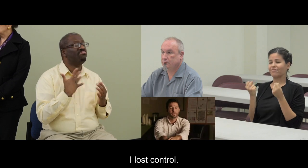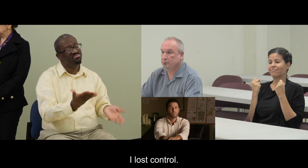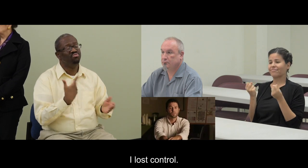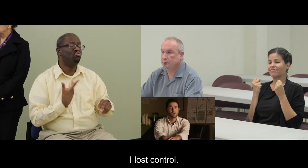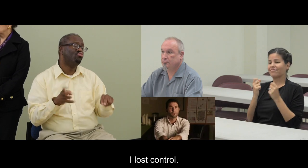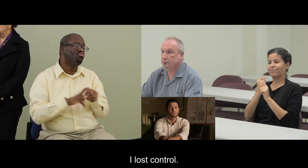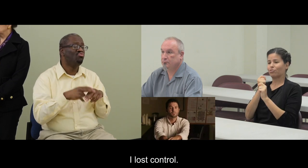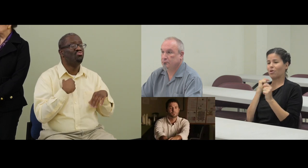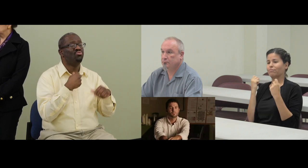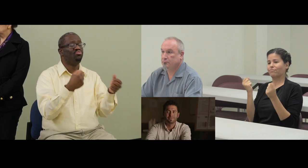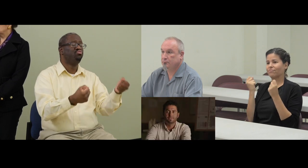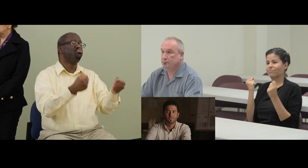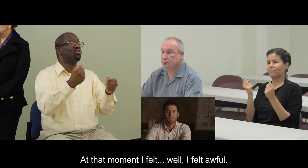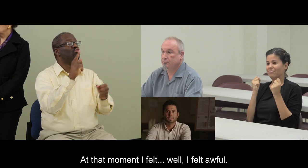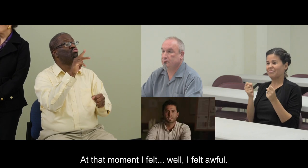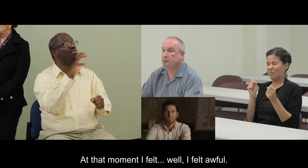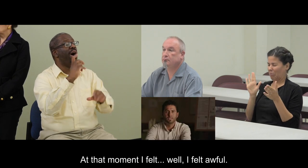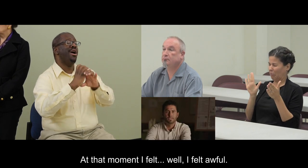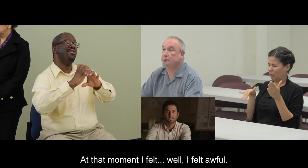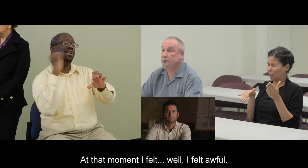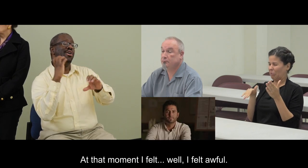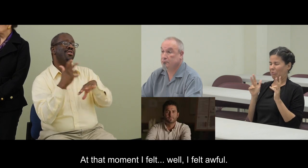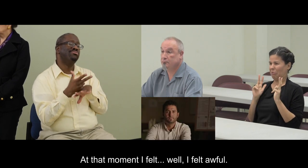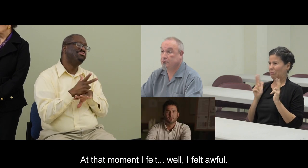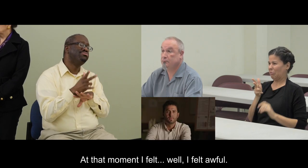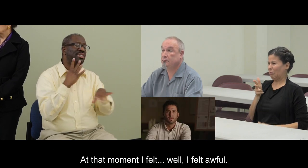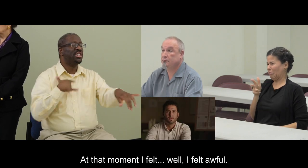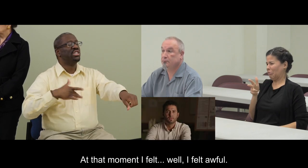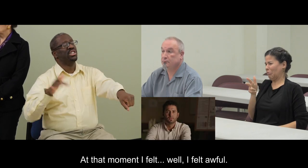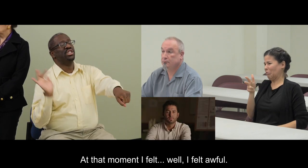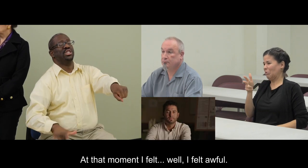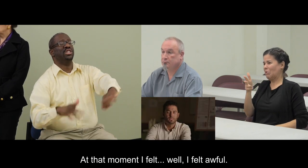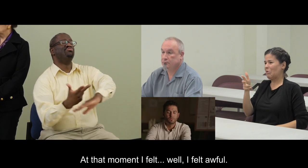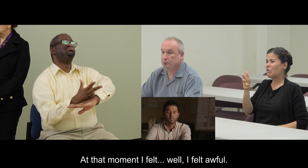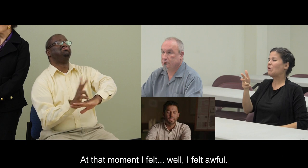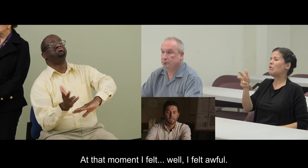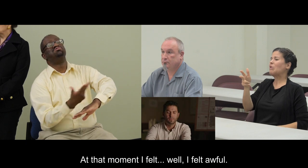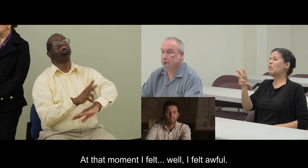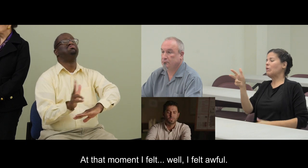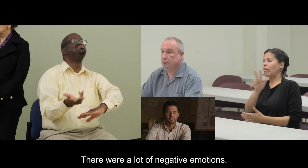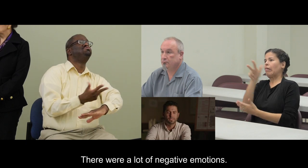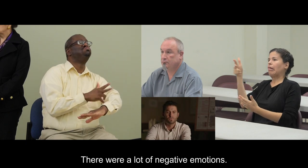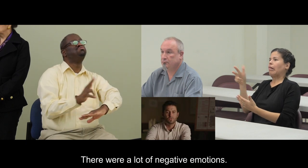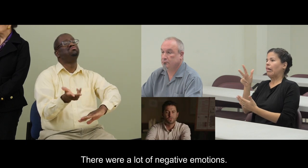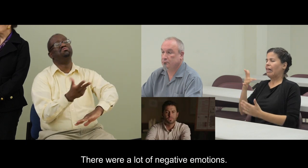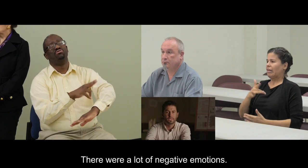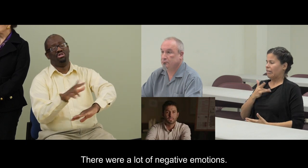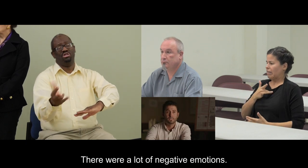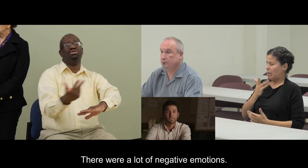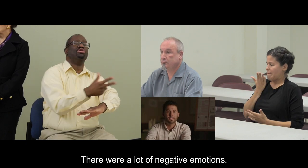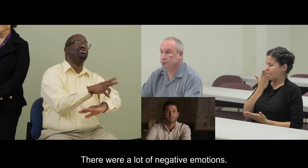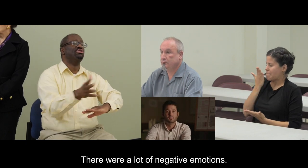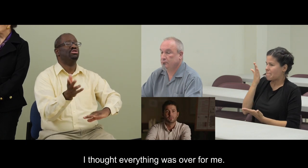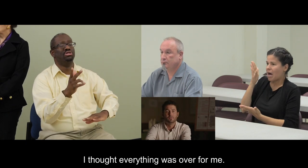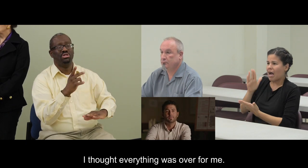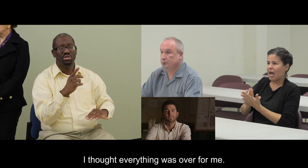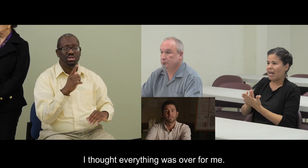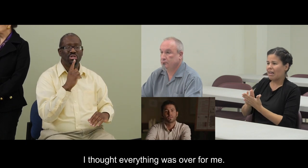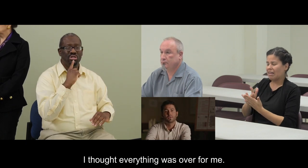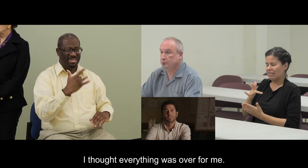perdí el control. En ese momento me sentí, pues me sentí muy mal. Fueron muchísimas emociones negativas. Pensé que todavía